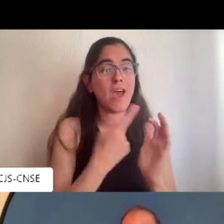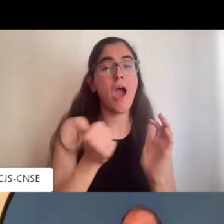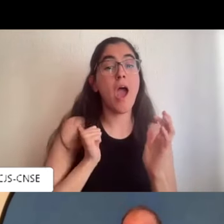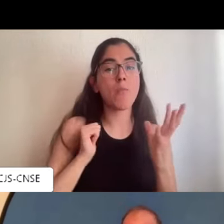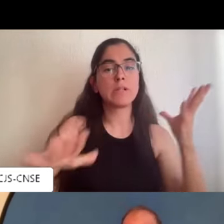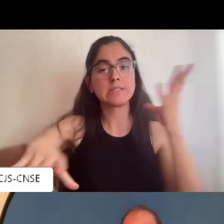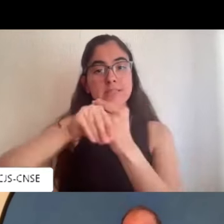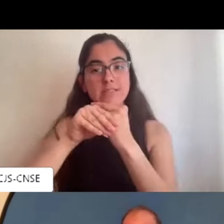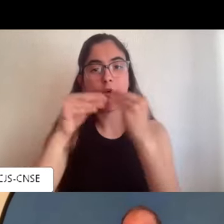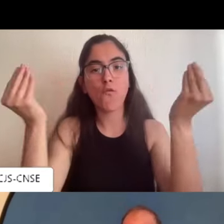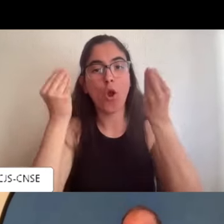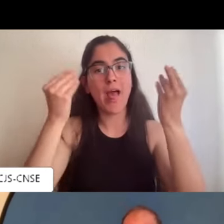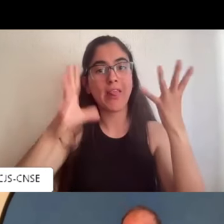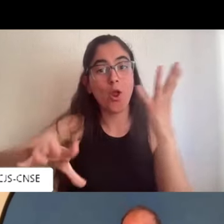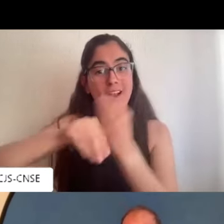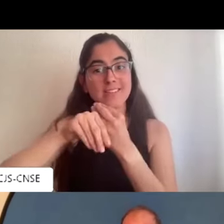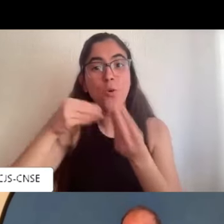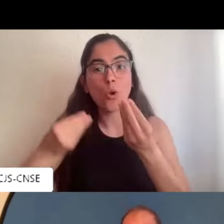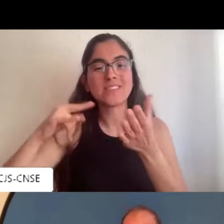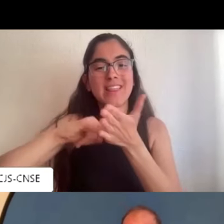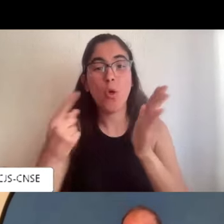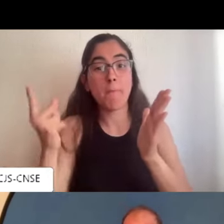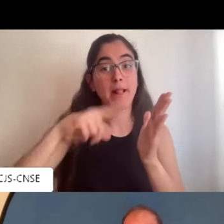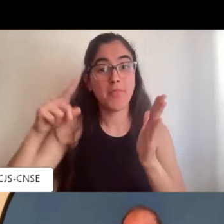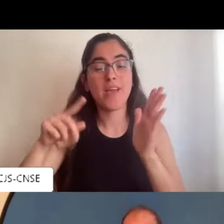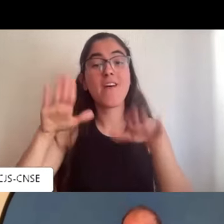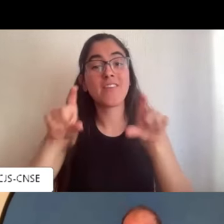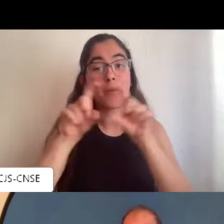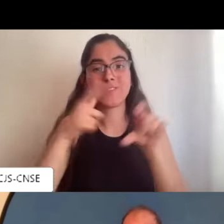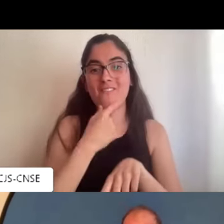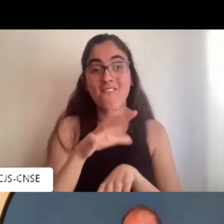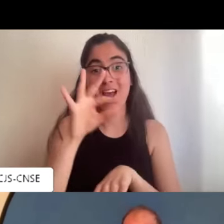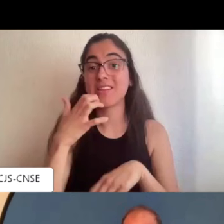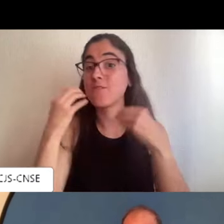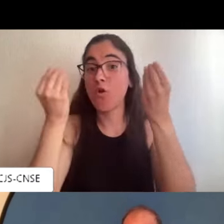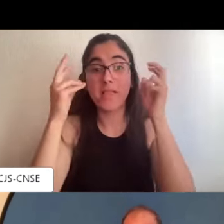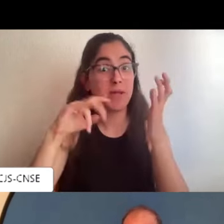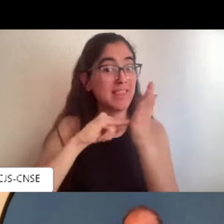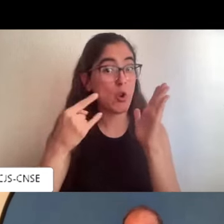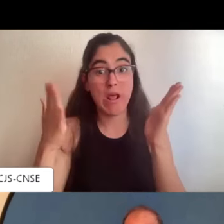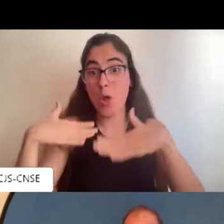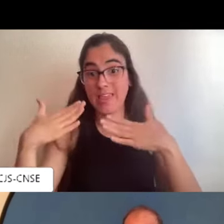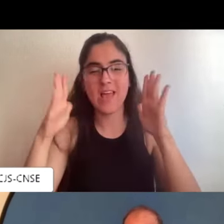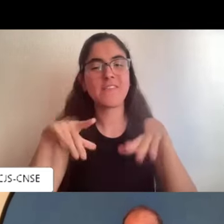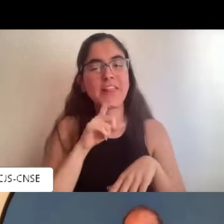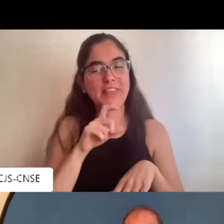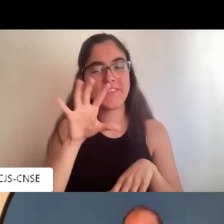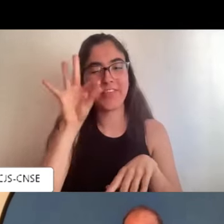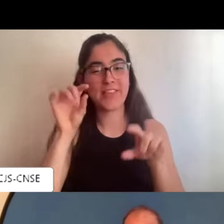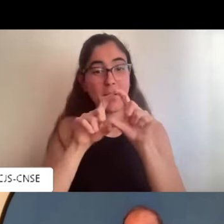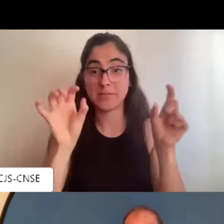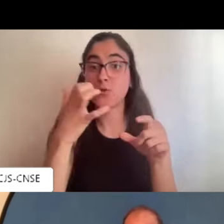Sí, es verdad que tenemos que aprovechar a usar las nuevas tecnologías, a recibir formación